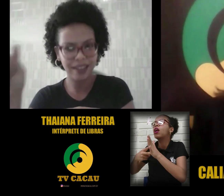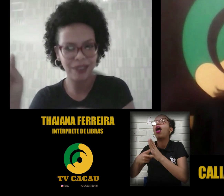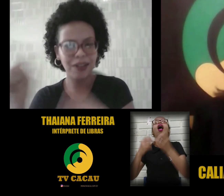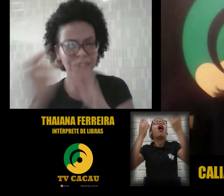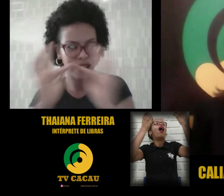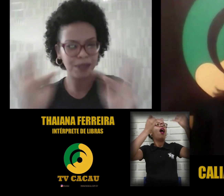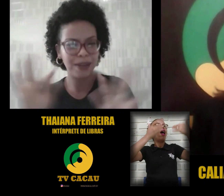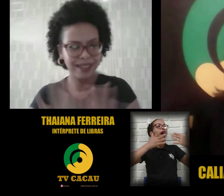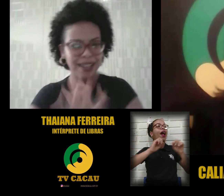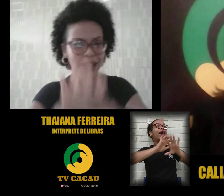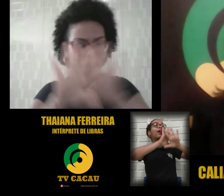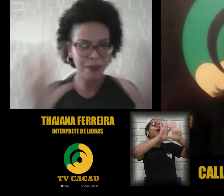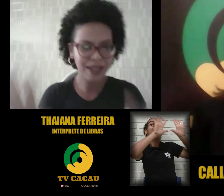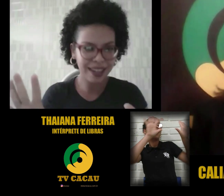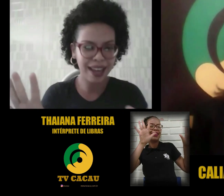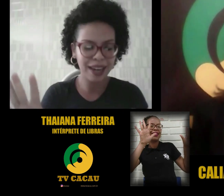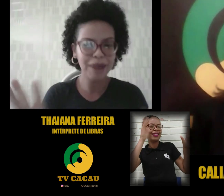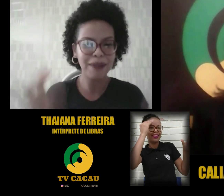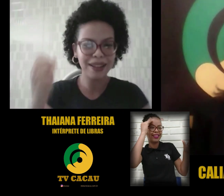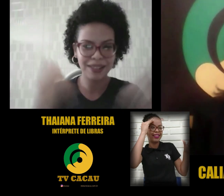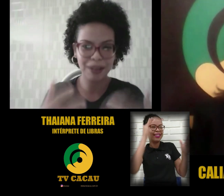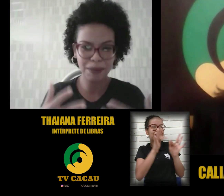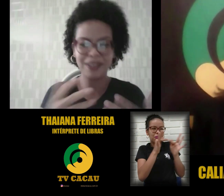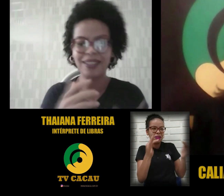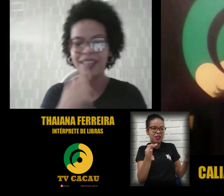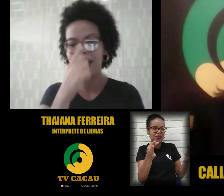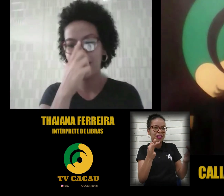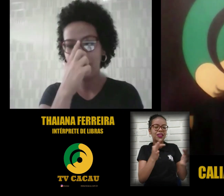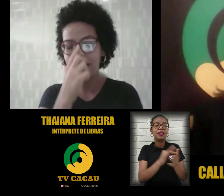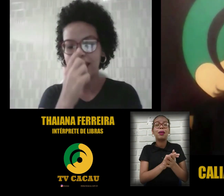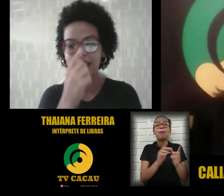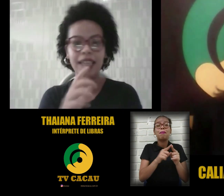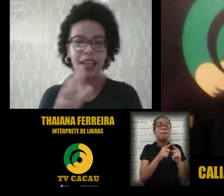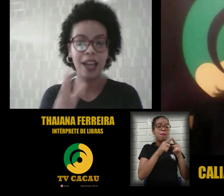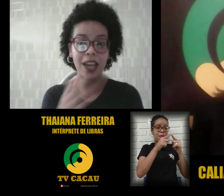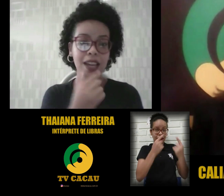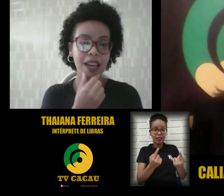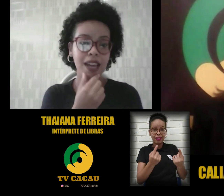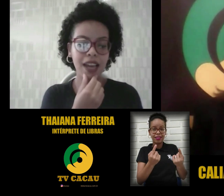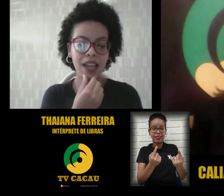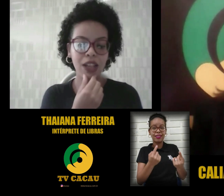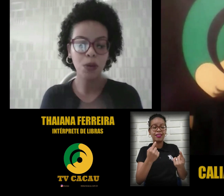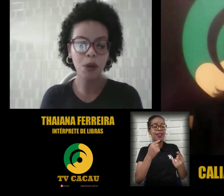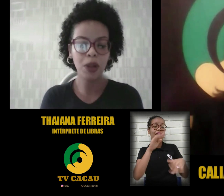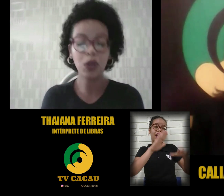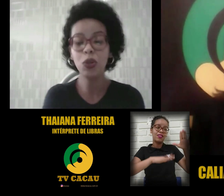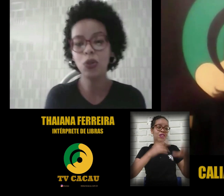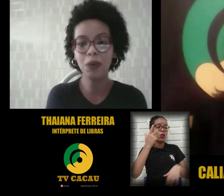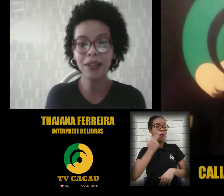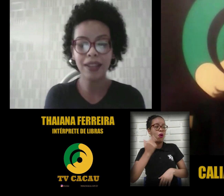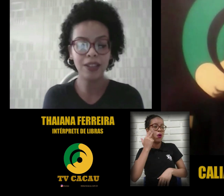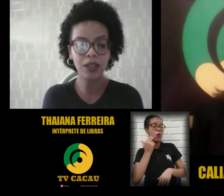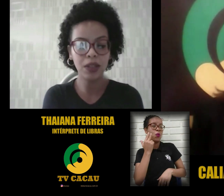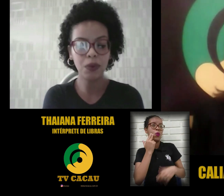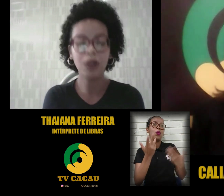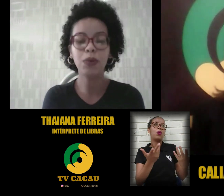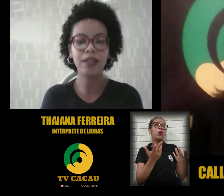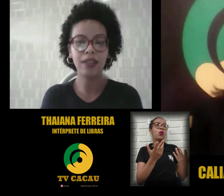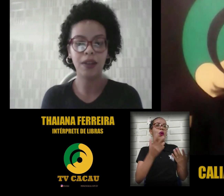aqui, na linguagem mais clara, né? Mais simples. Mas assim, e no momento de uma atuação